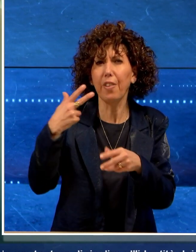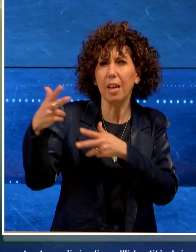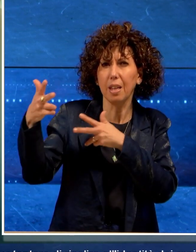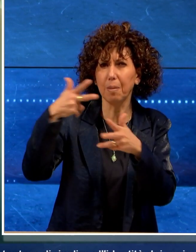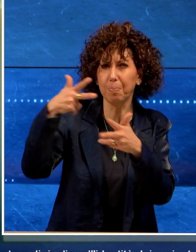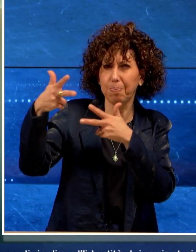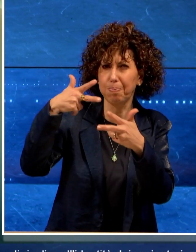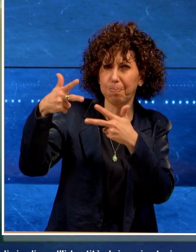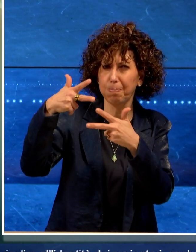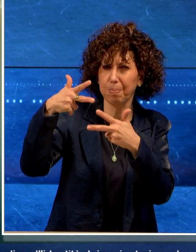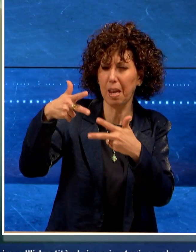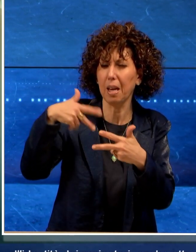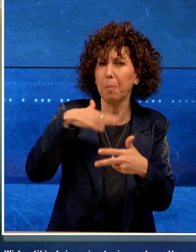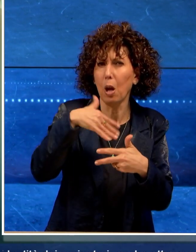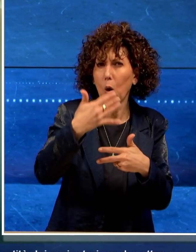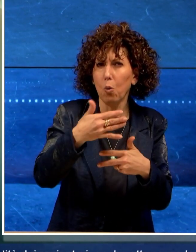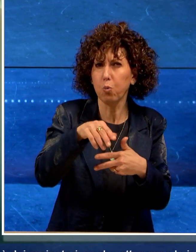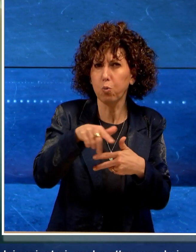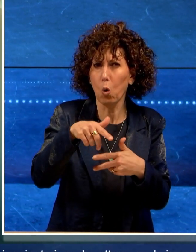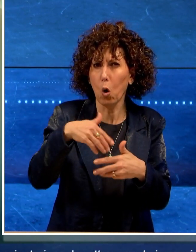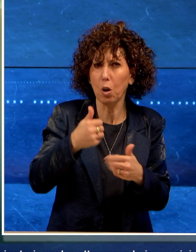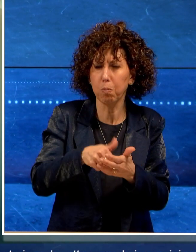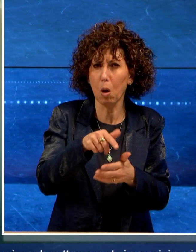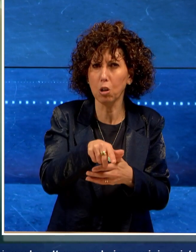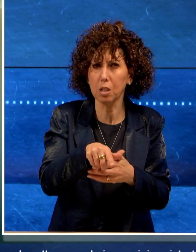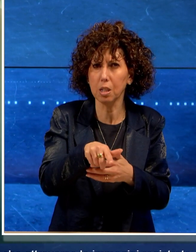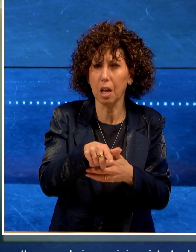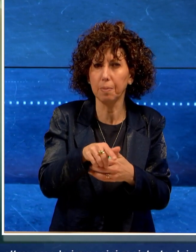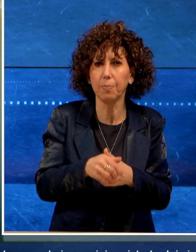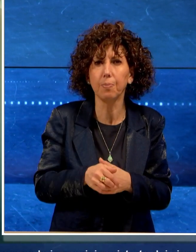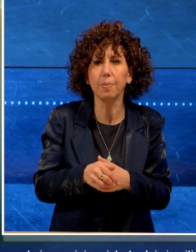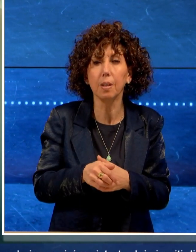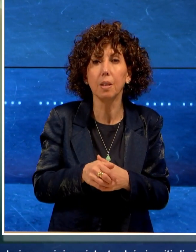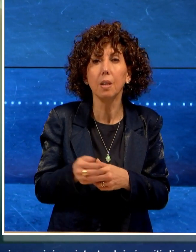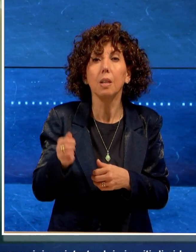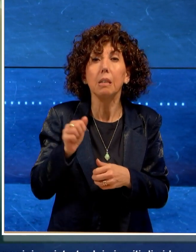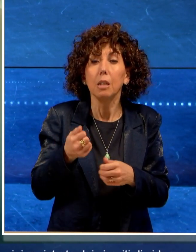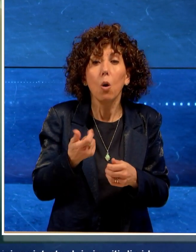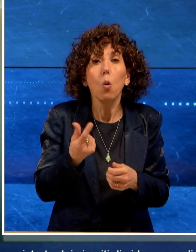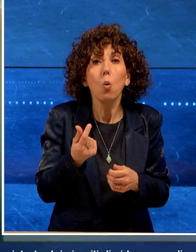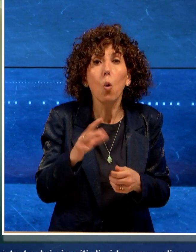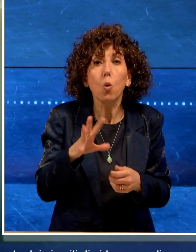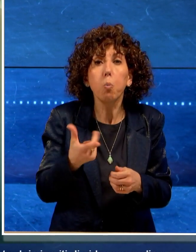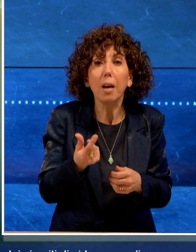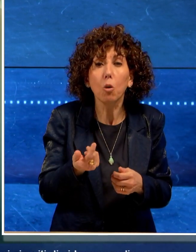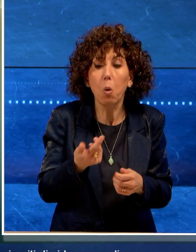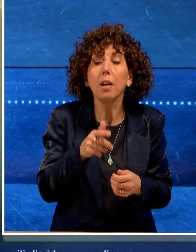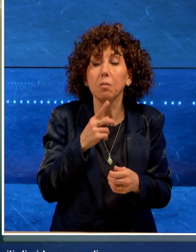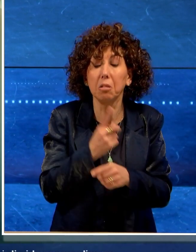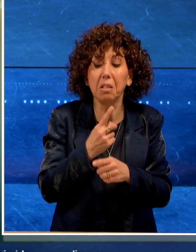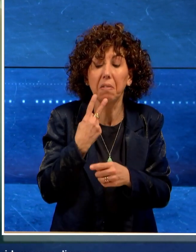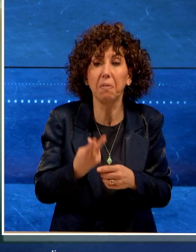le immagini delle telecamere di videosorveglianza ancora da quantificare il denaro